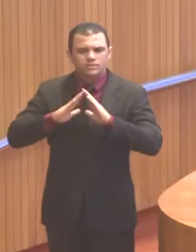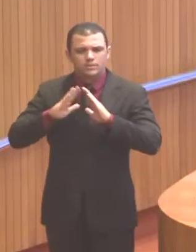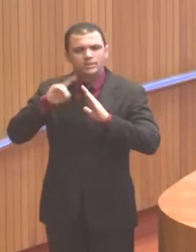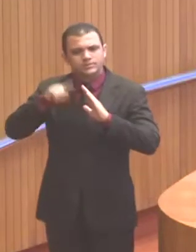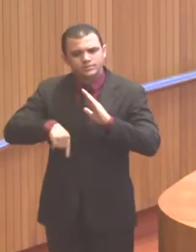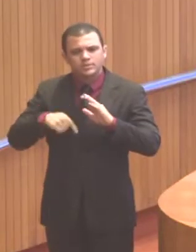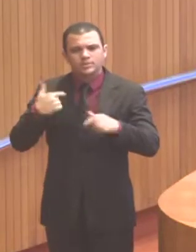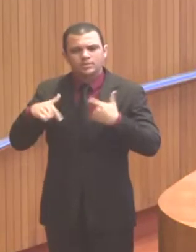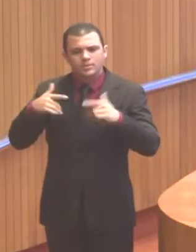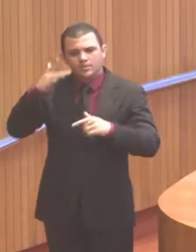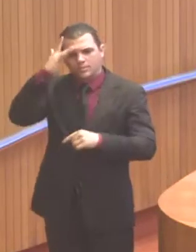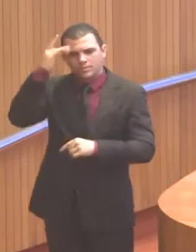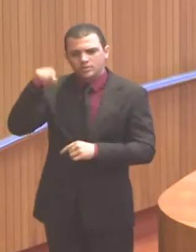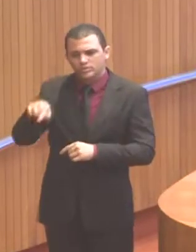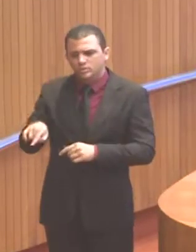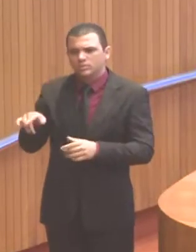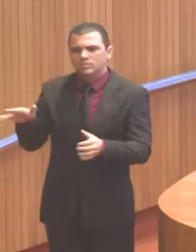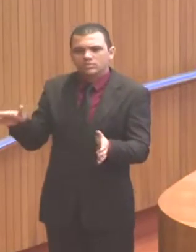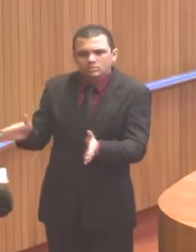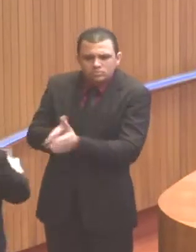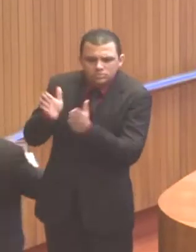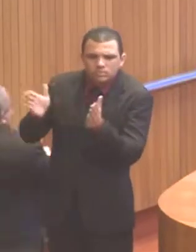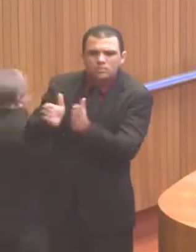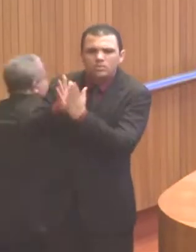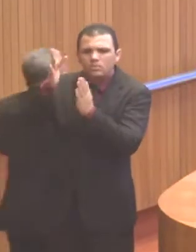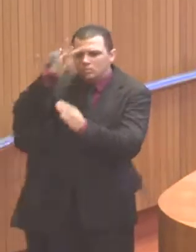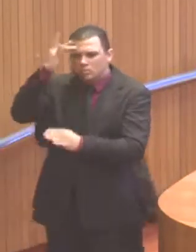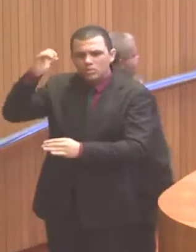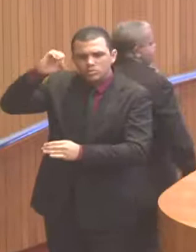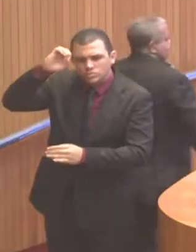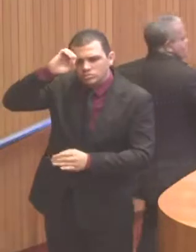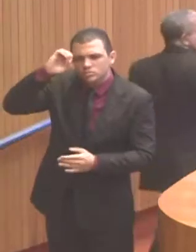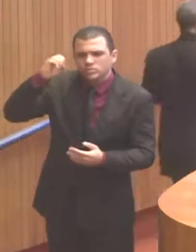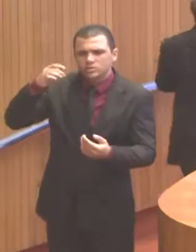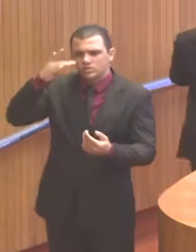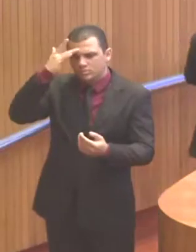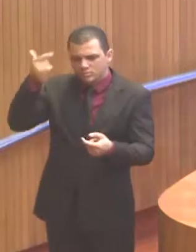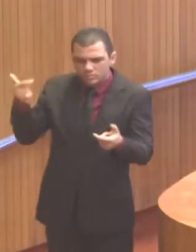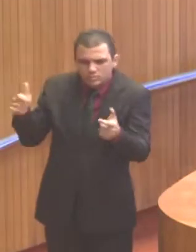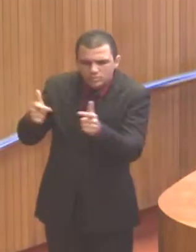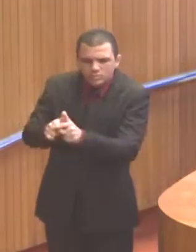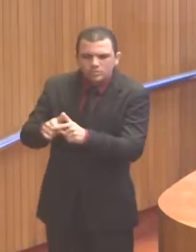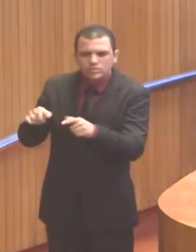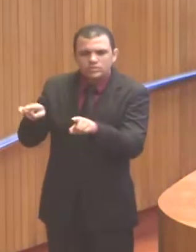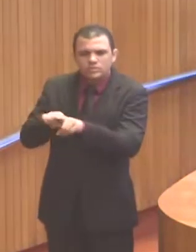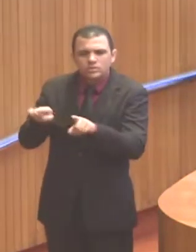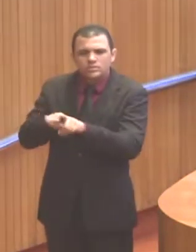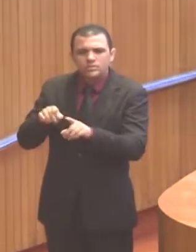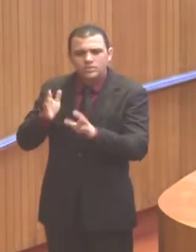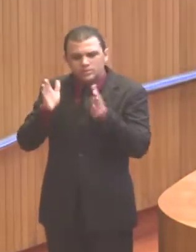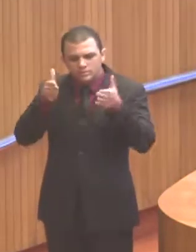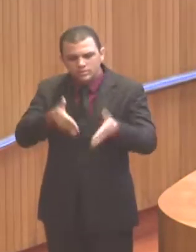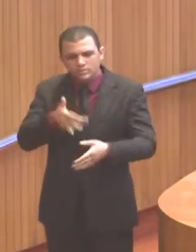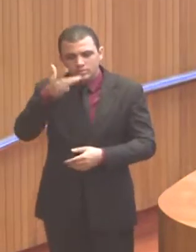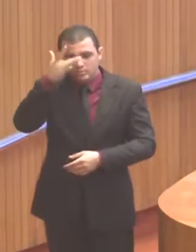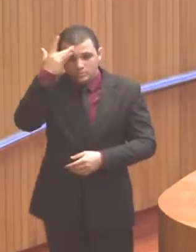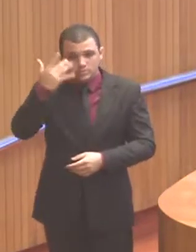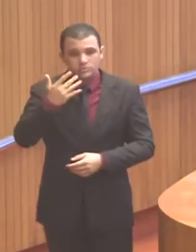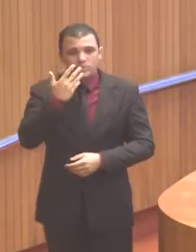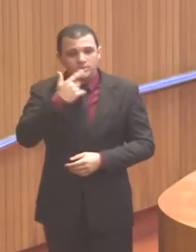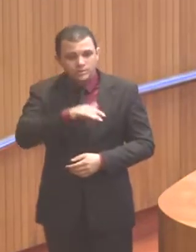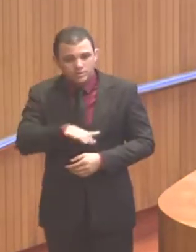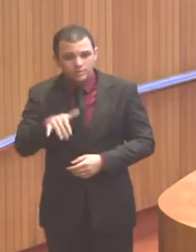menos podem, aqueles que menos sabem, para as minorias do Maranhão, trabalho voltado para a criança, para a mulher, para a pessoa com